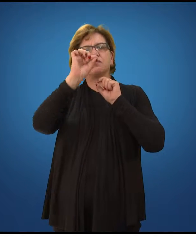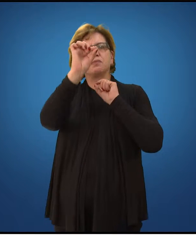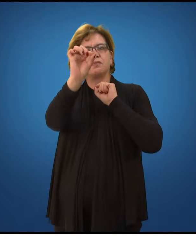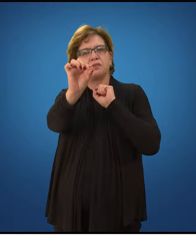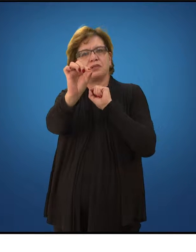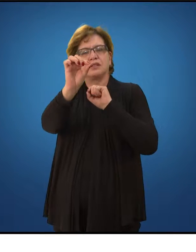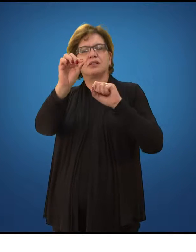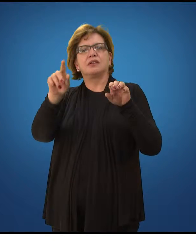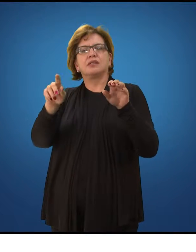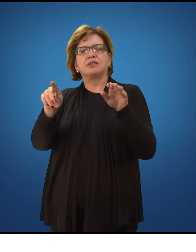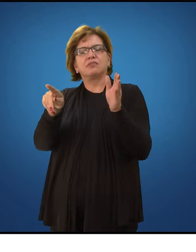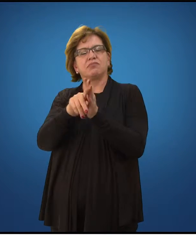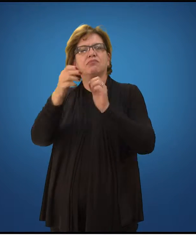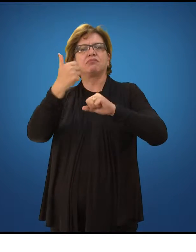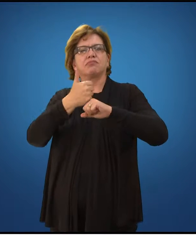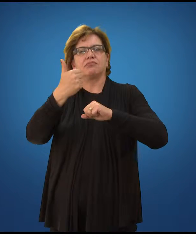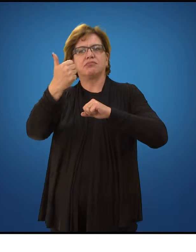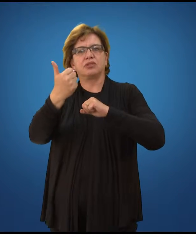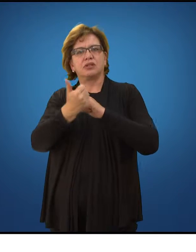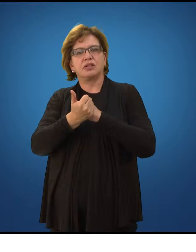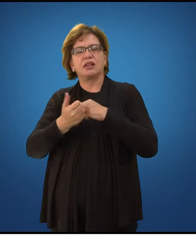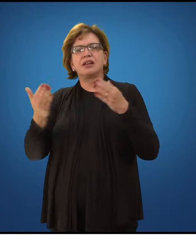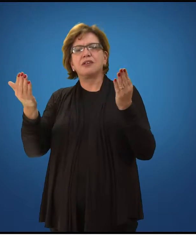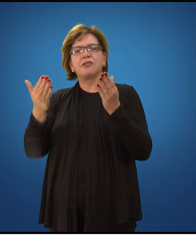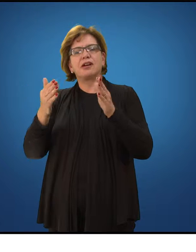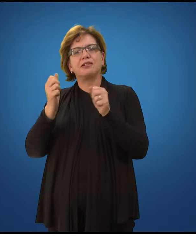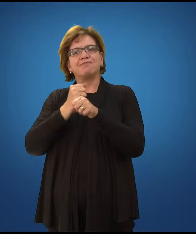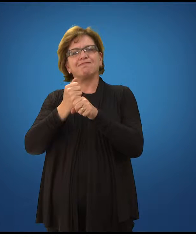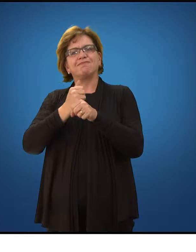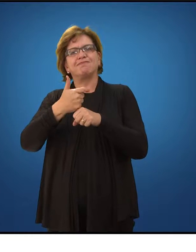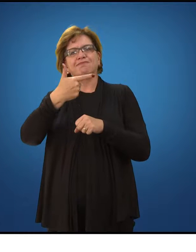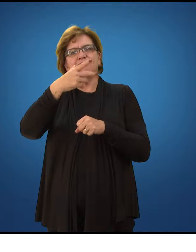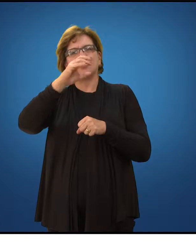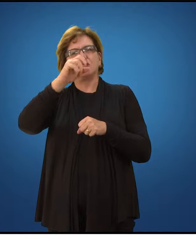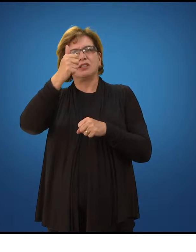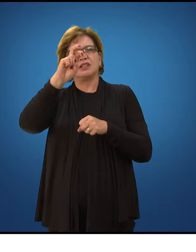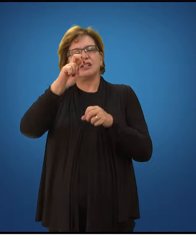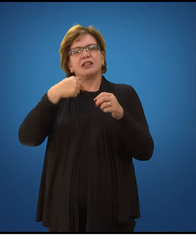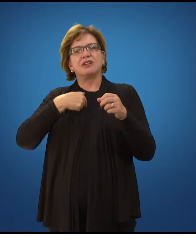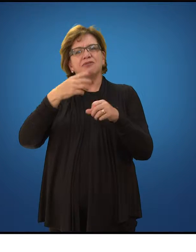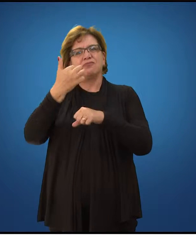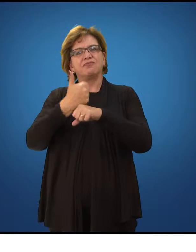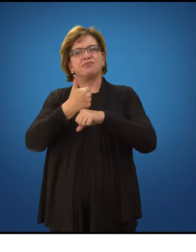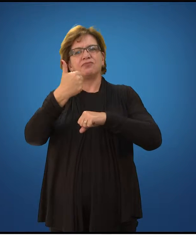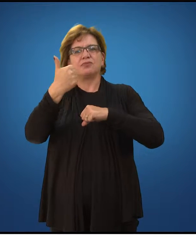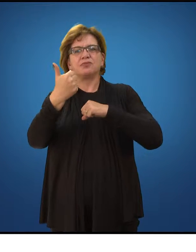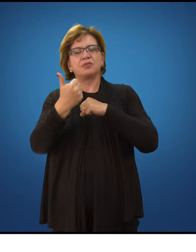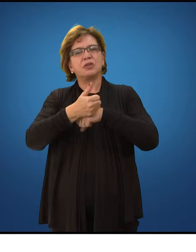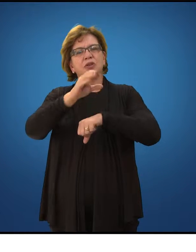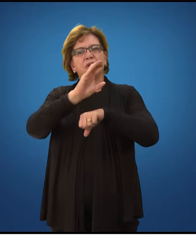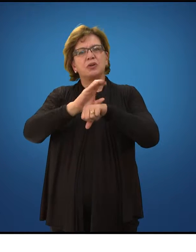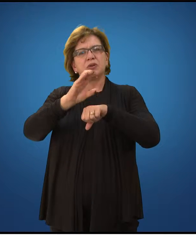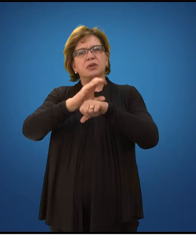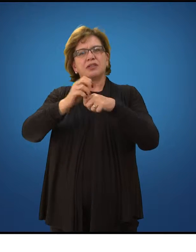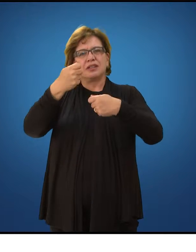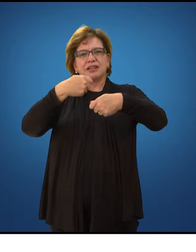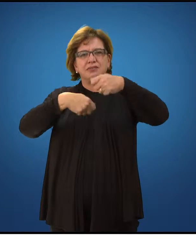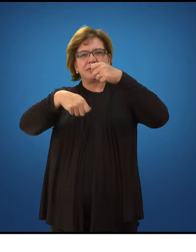tutores. E agora, em 2015, estou sendo tutor no curso de administração, bacharelado de administração